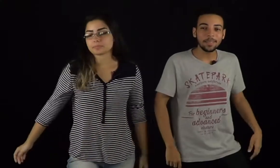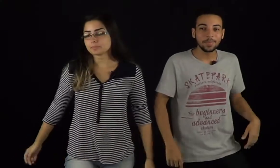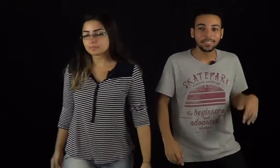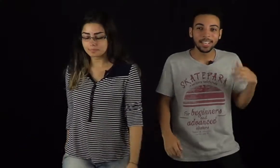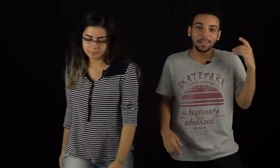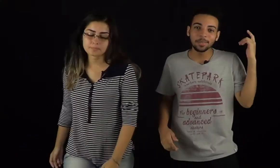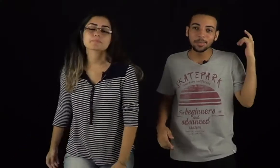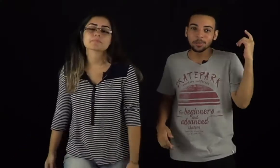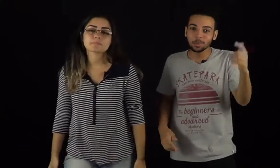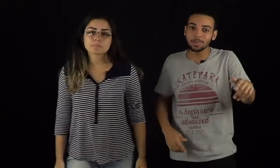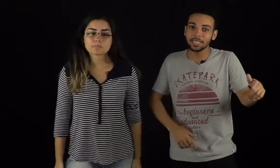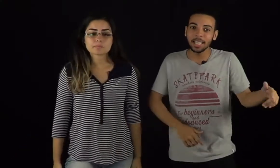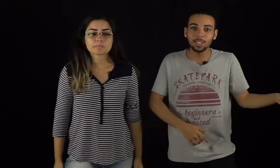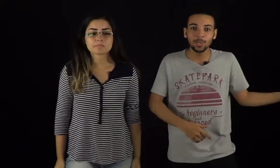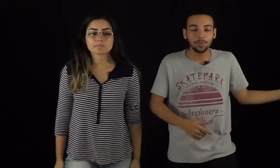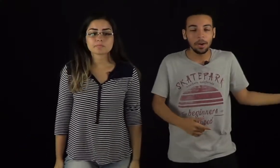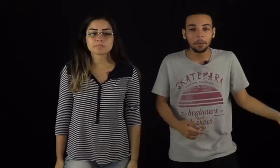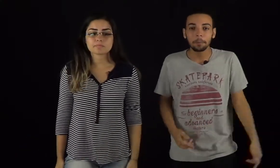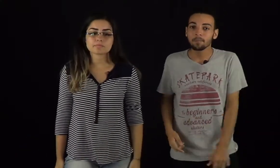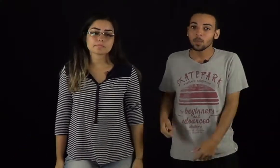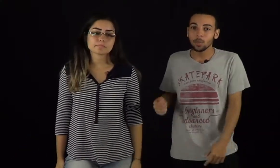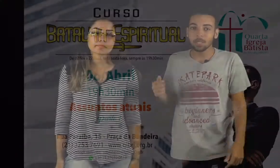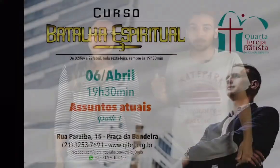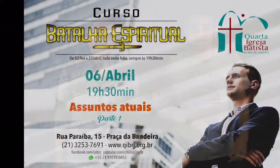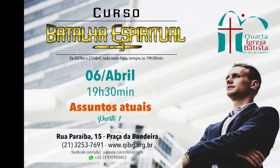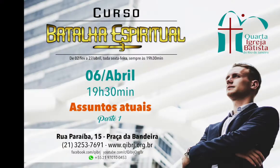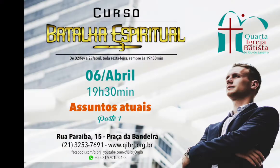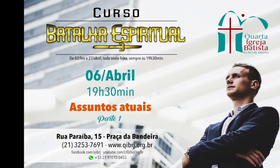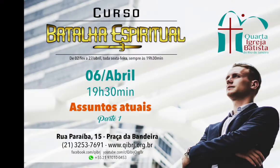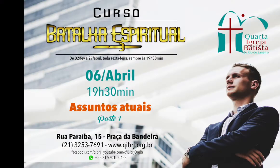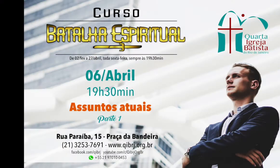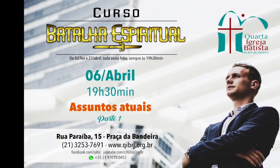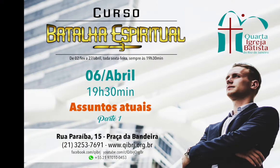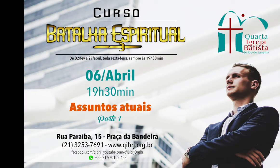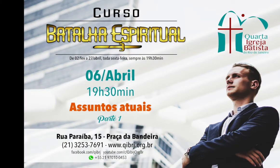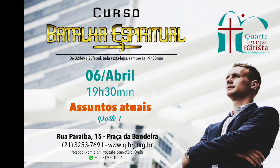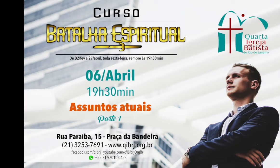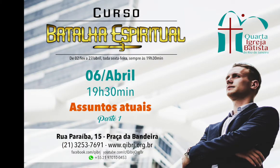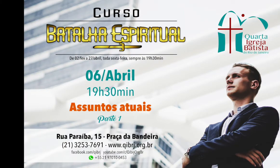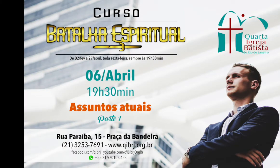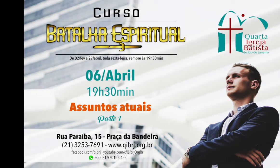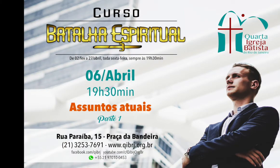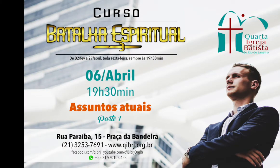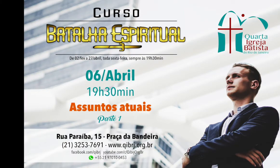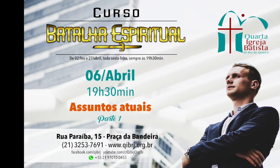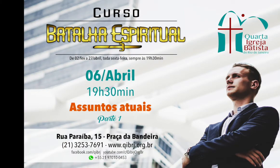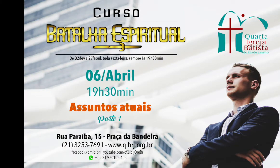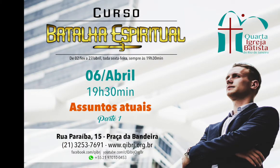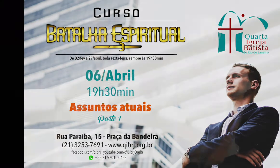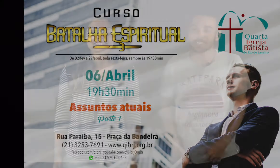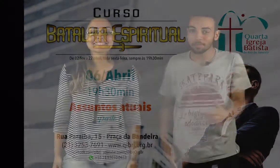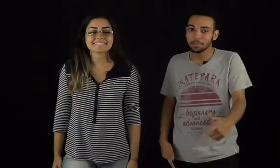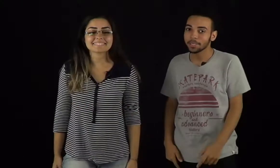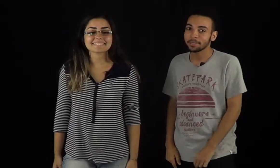de abril, teremos o Curso de Batalha Espiritual. O assunto será Assuntos Atuais, parte 1, às 19h30. Não percam.